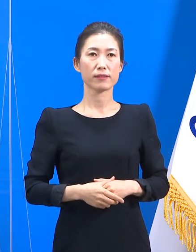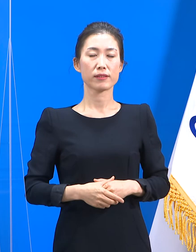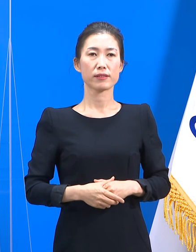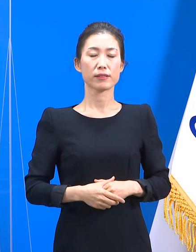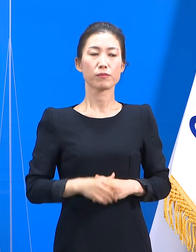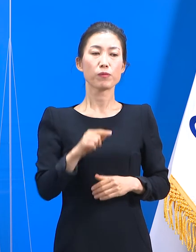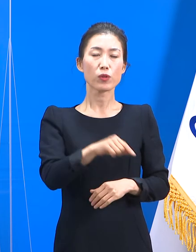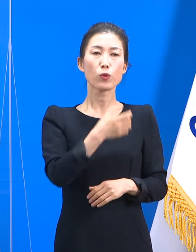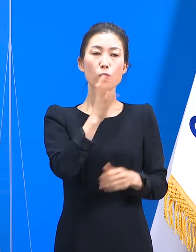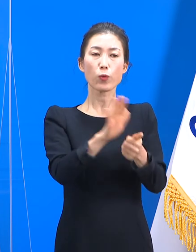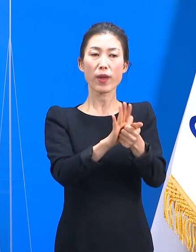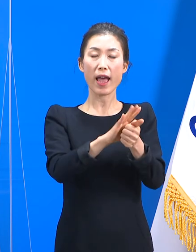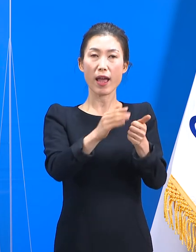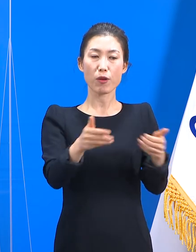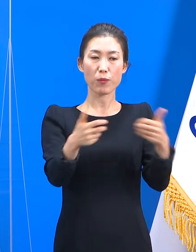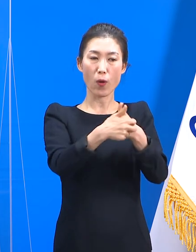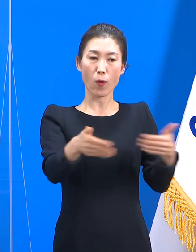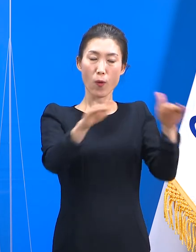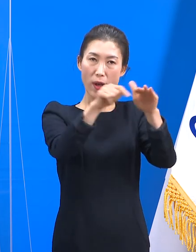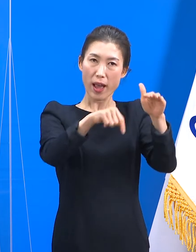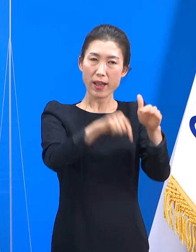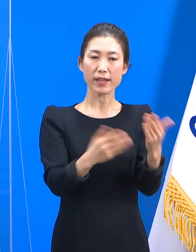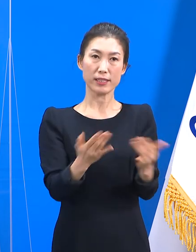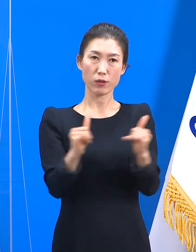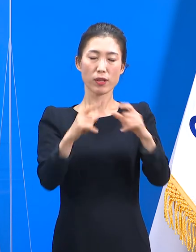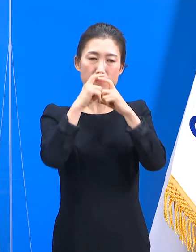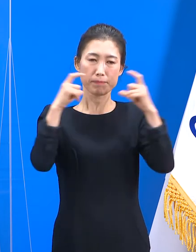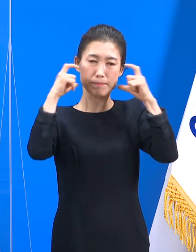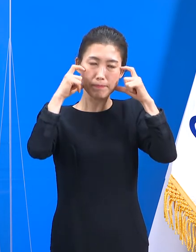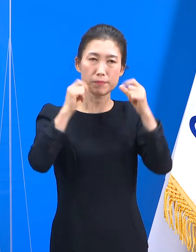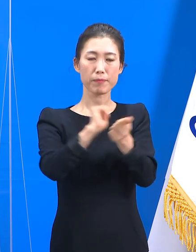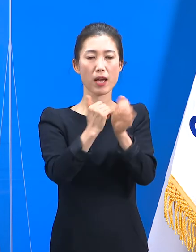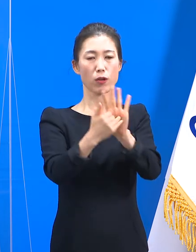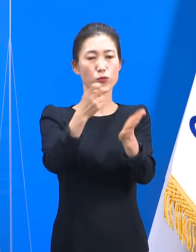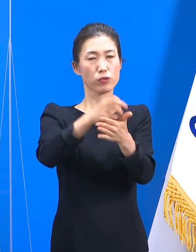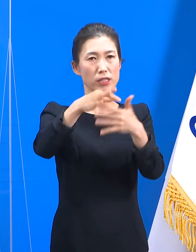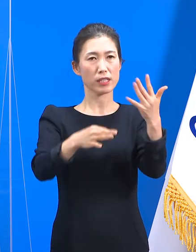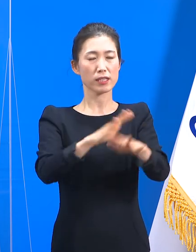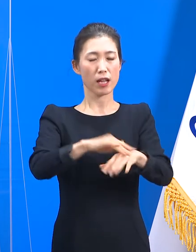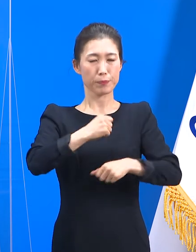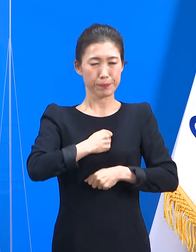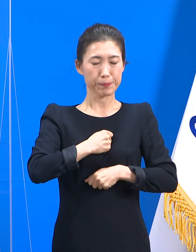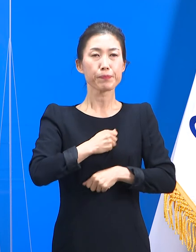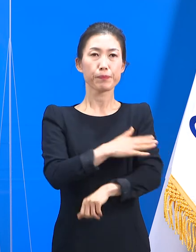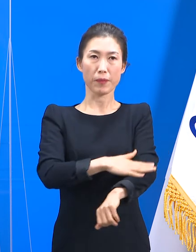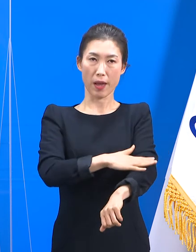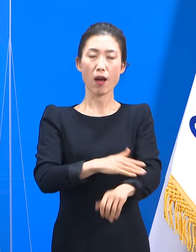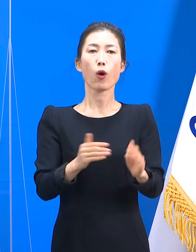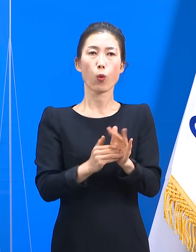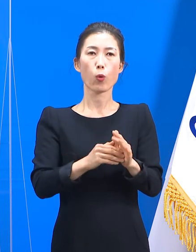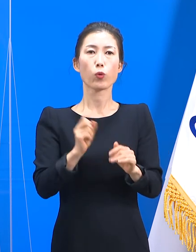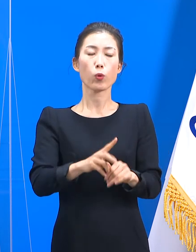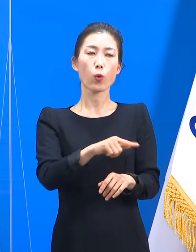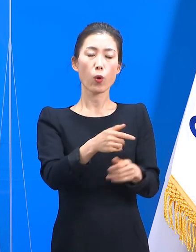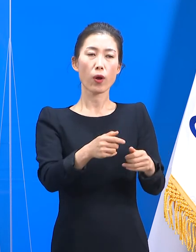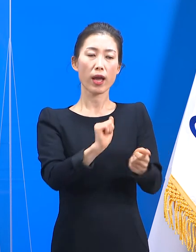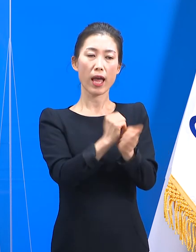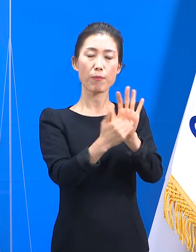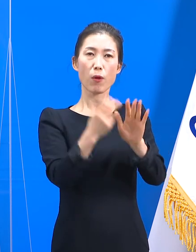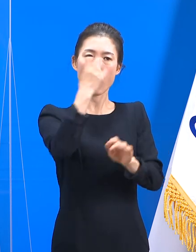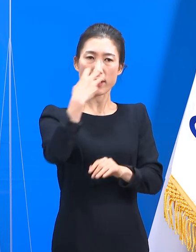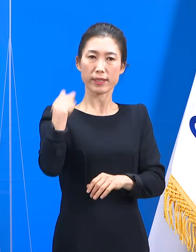해당 요양원 근무자들은 마스크 착용 등 방역수칙을 철저히 준수하였으며 지정된 감염 관리